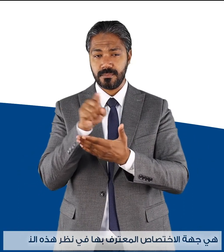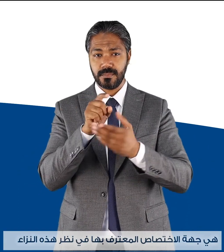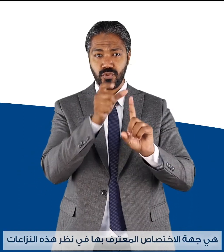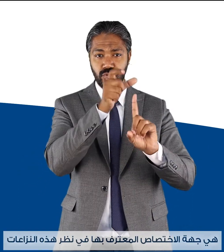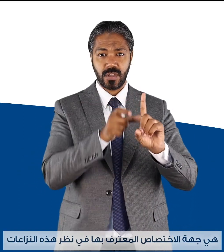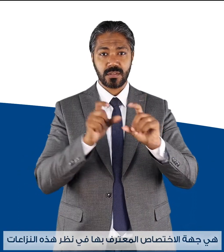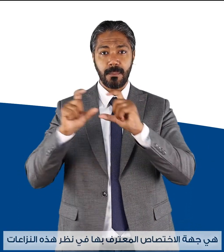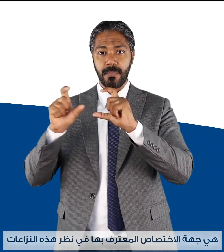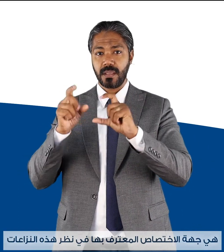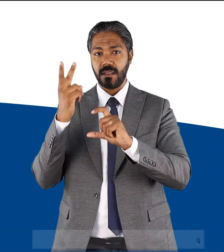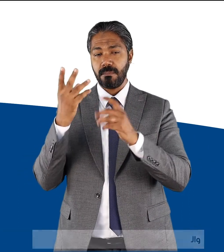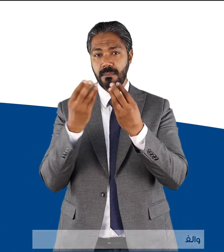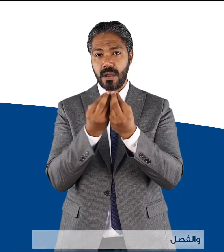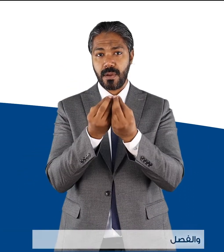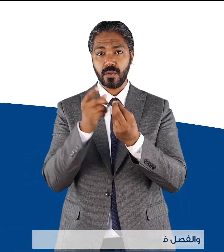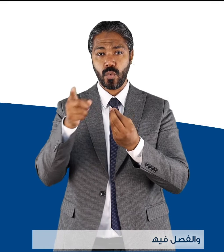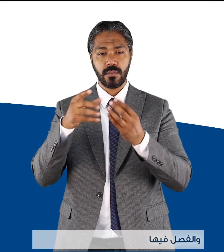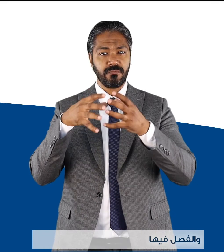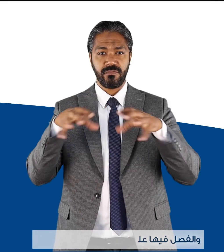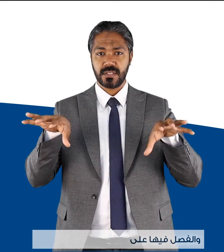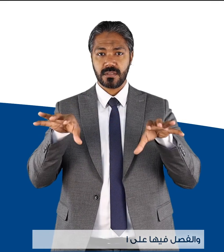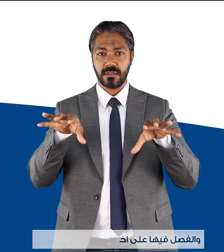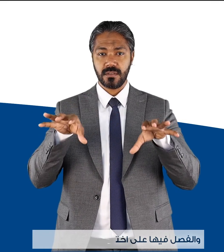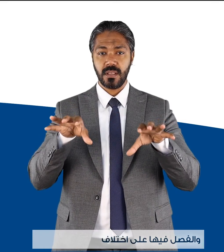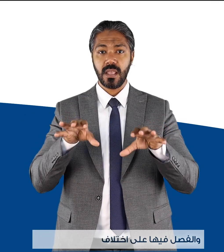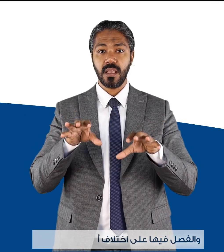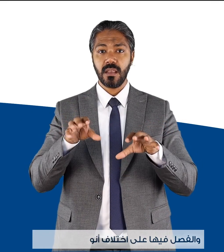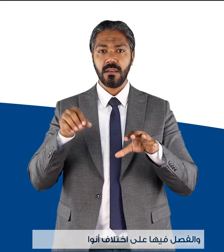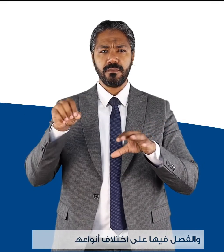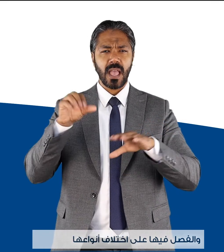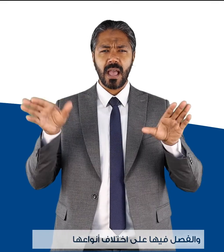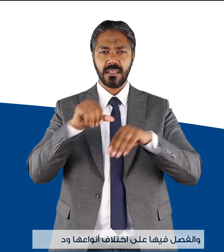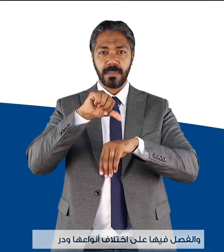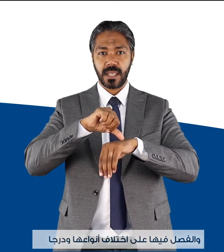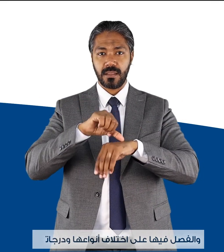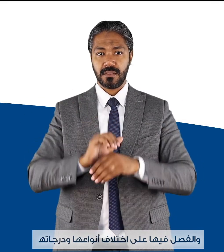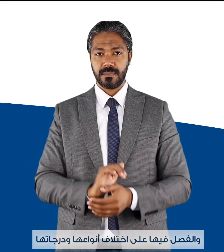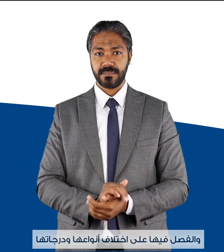نظر هذه النزاعات والفصل فيها على اختلاف أنواعها ودرجاتها